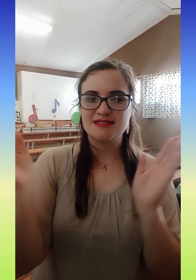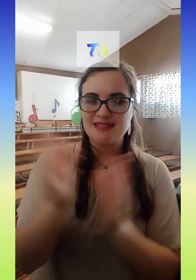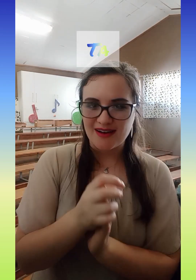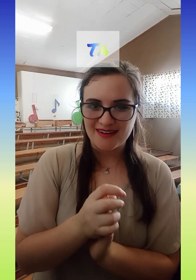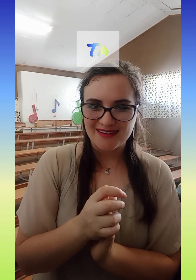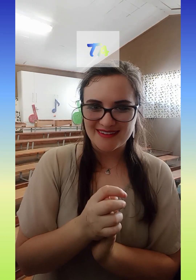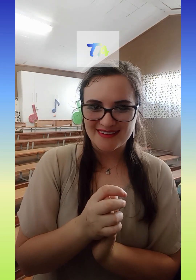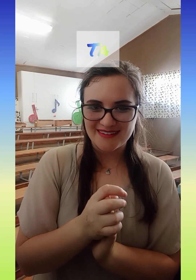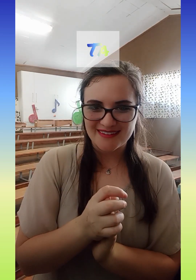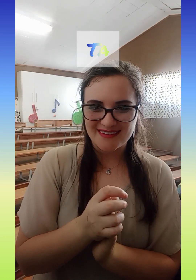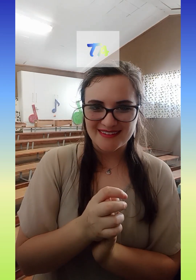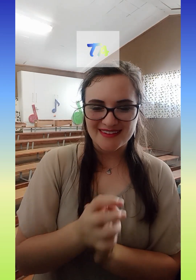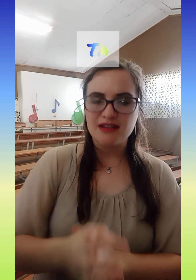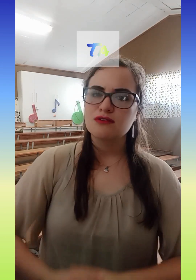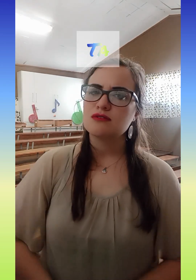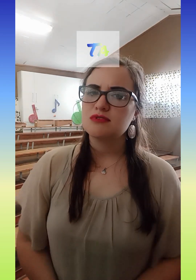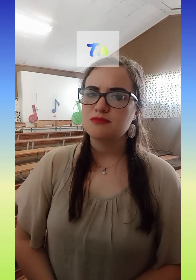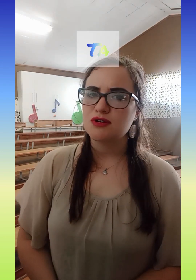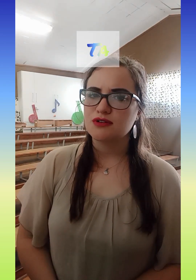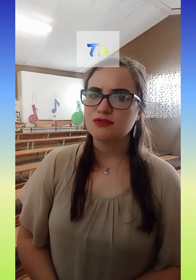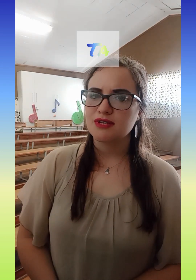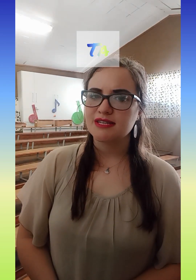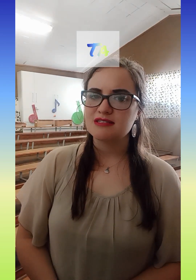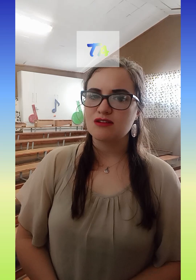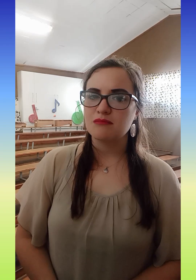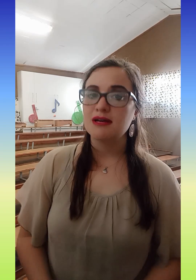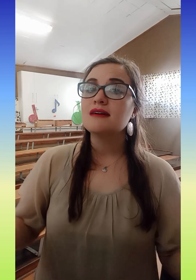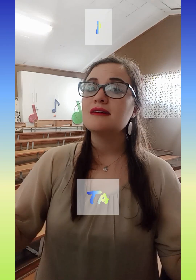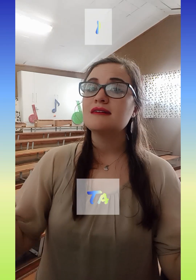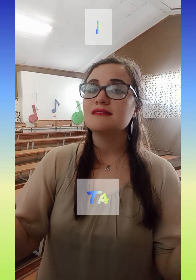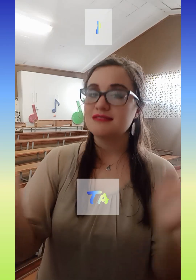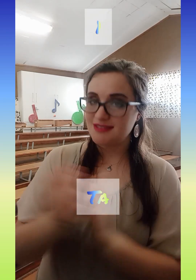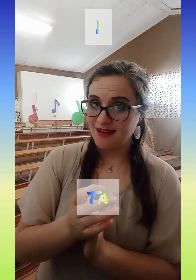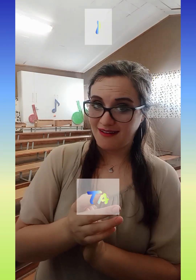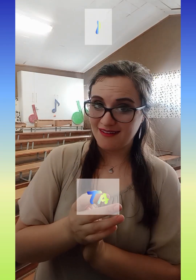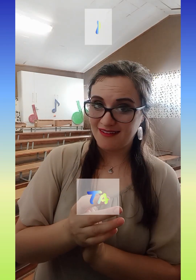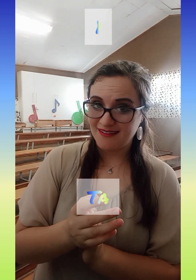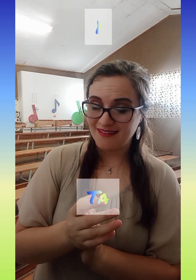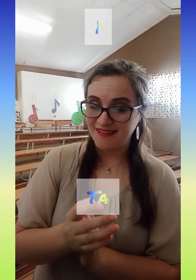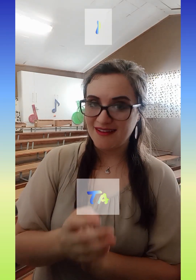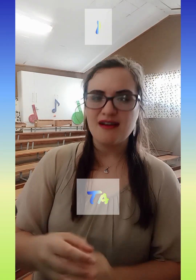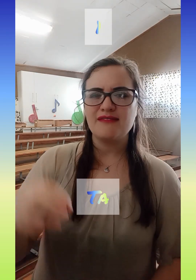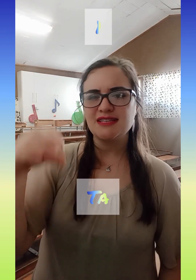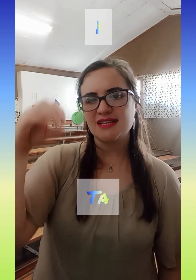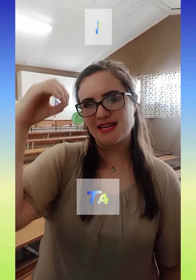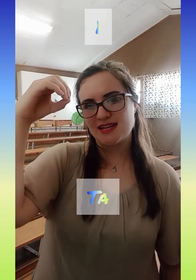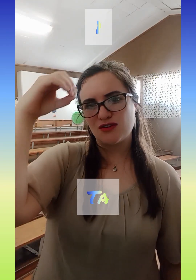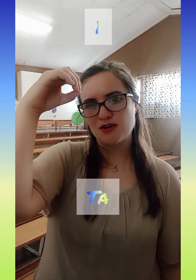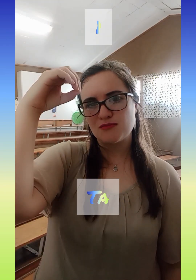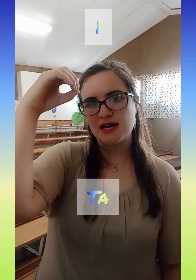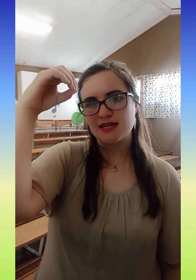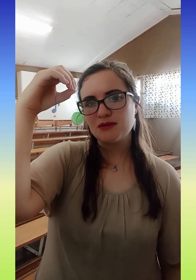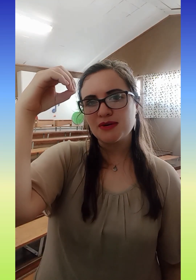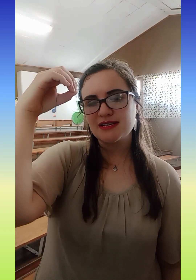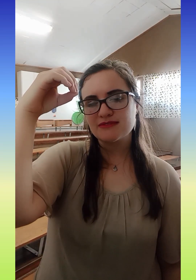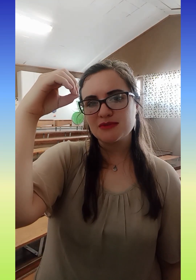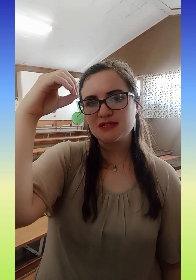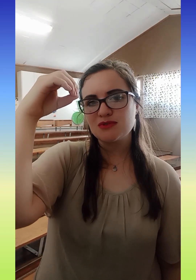Ta. Kom, ons maak gaan nog ennetjie sam. Ta. Wat kry jy nou, oma en opa in die familieboom?